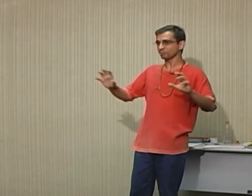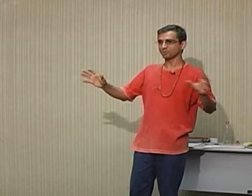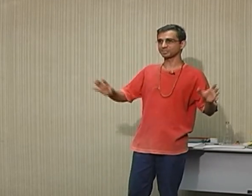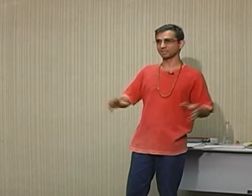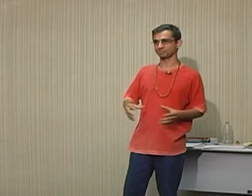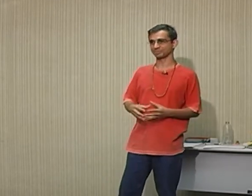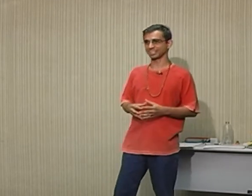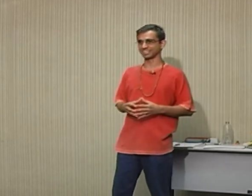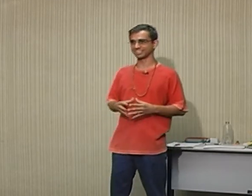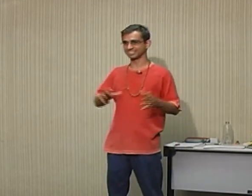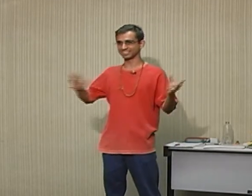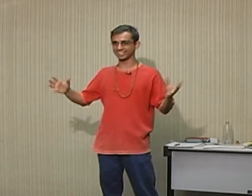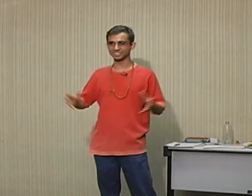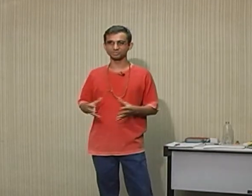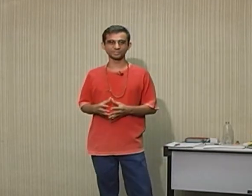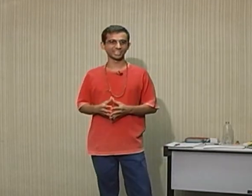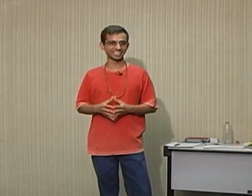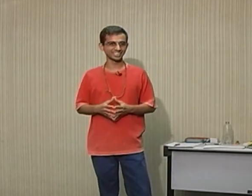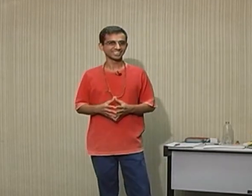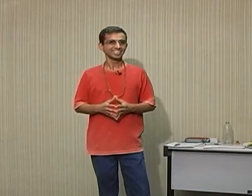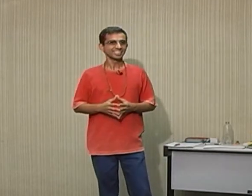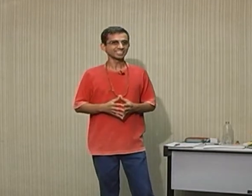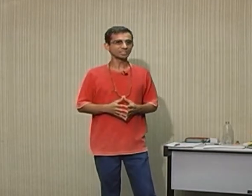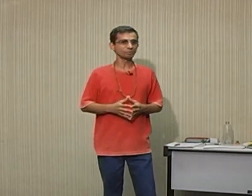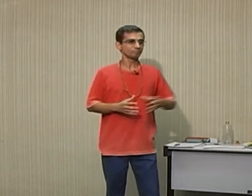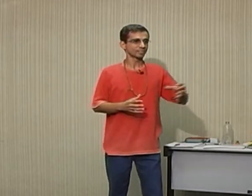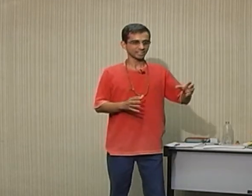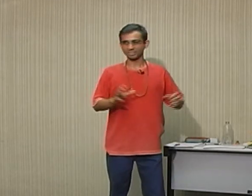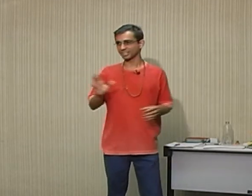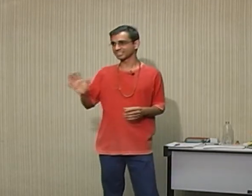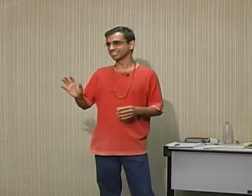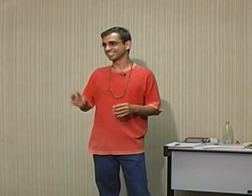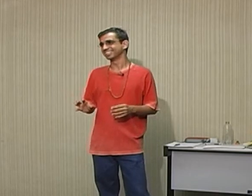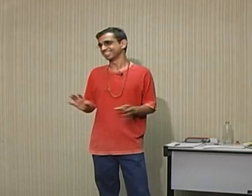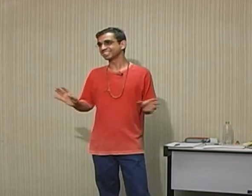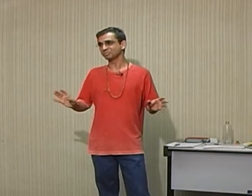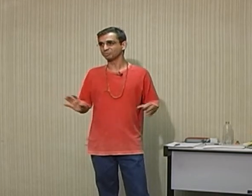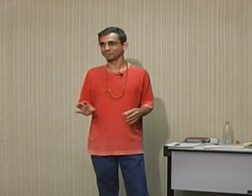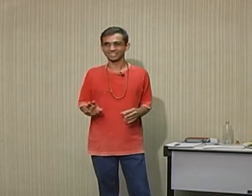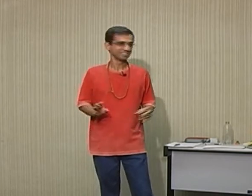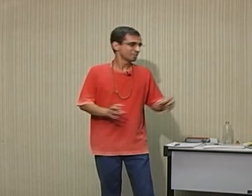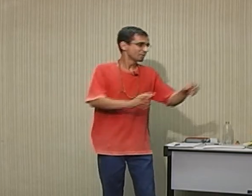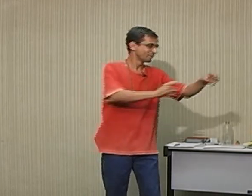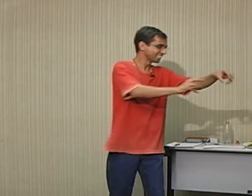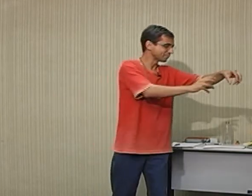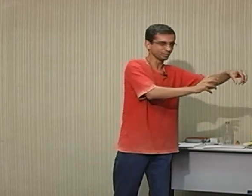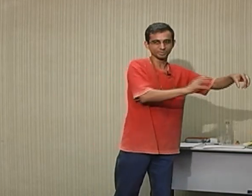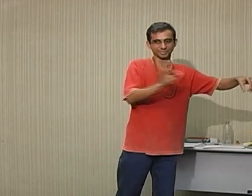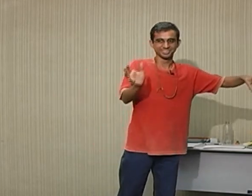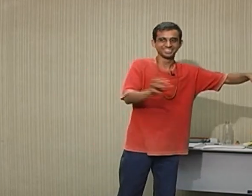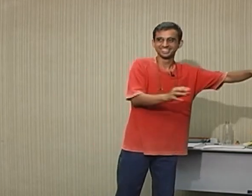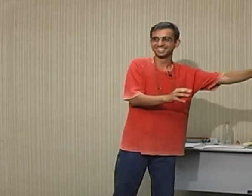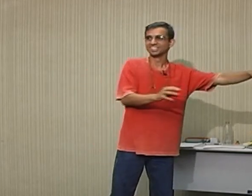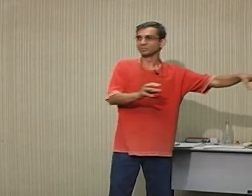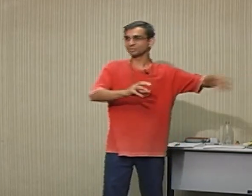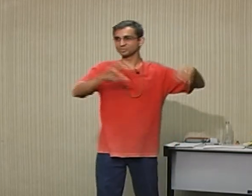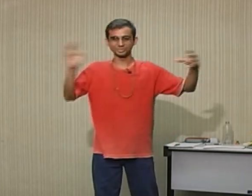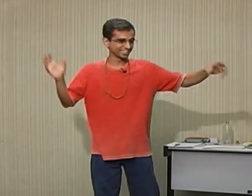pouco tempo na Grande Vitória, né? Então, assim, nem tão pouco, né? Mais a pouco. Não conheço tudo, né?